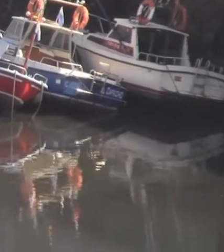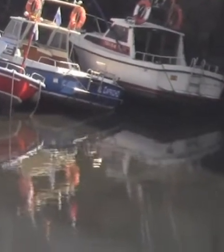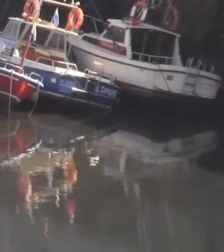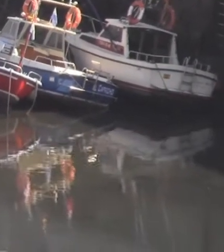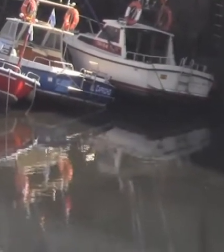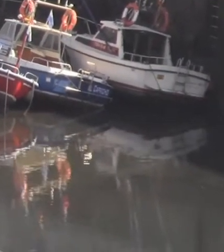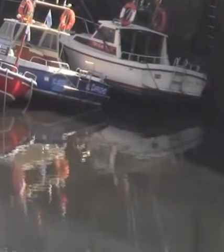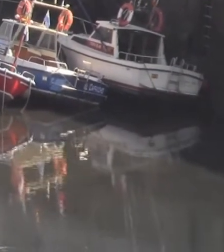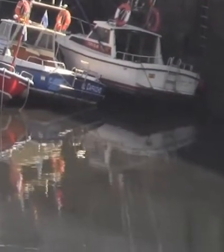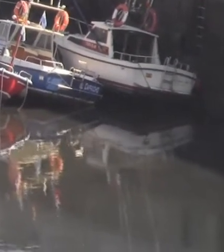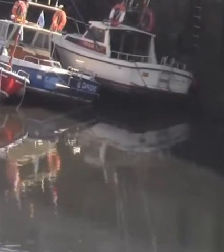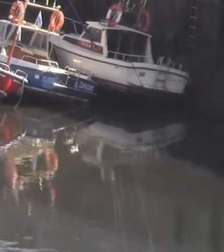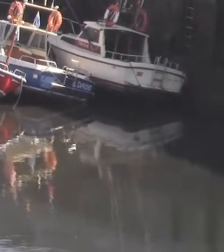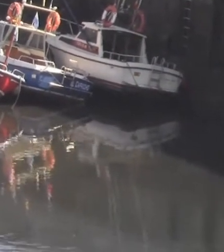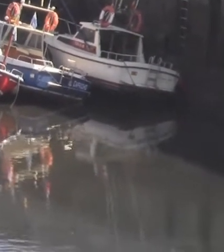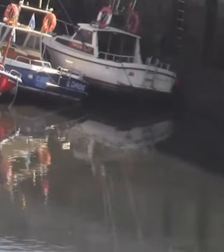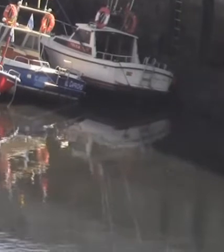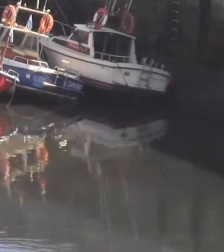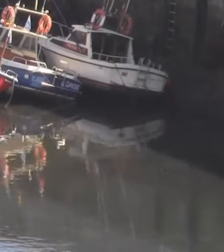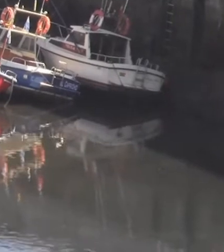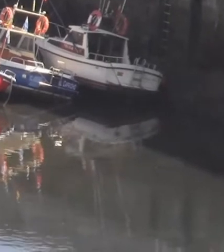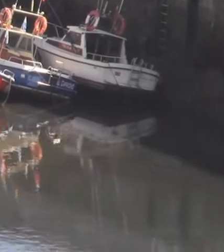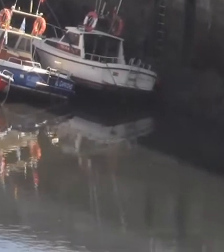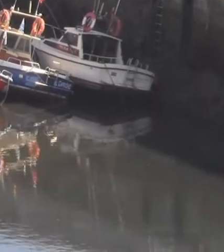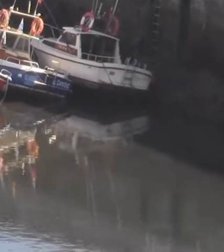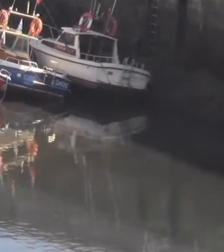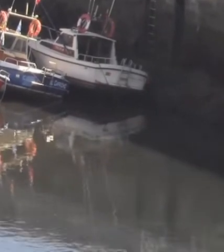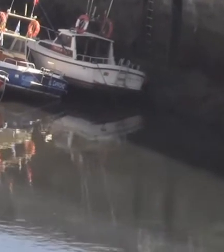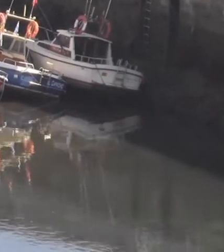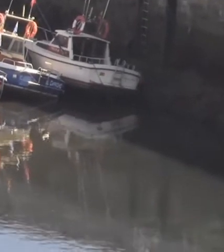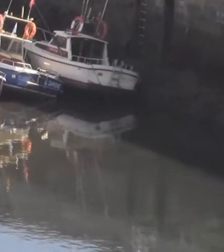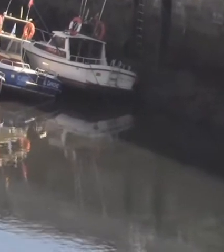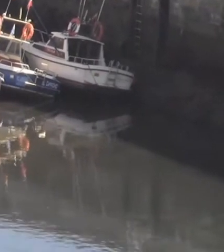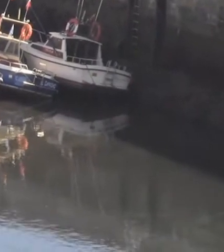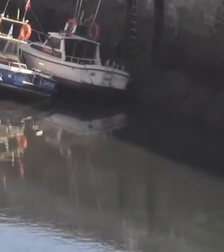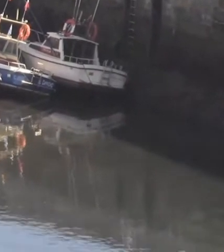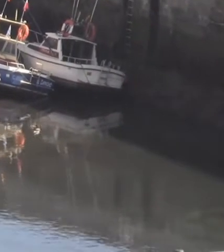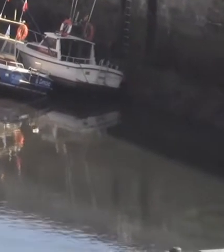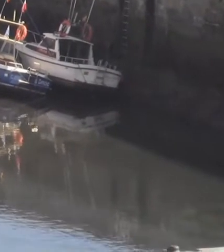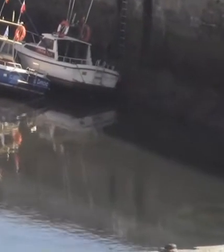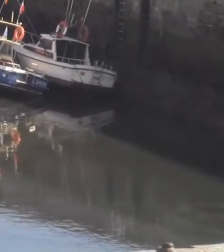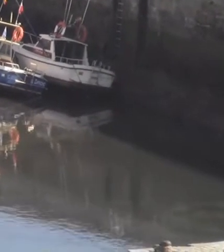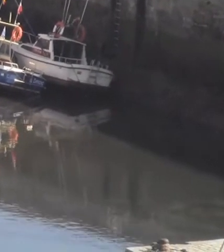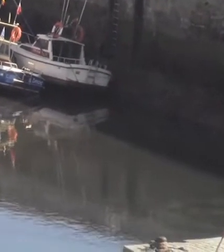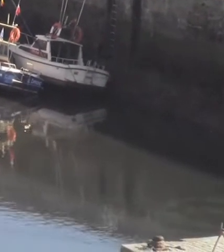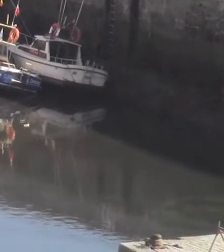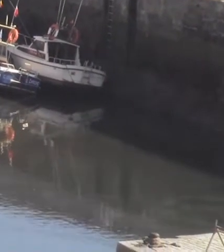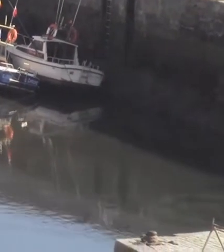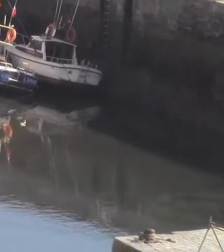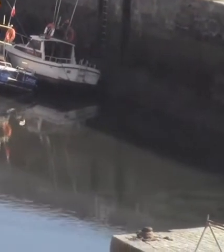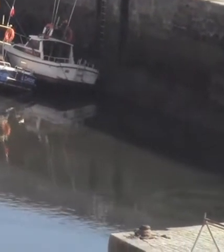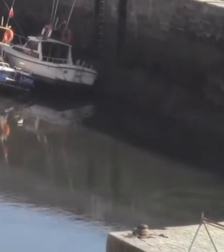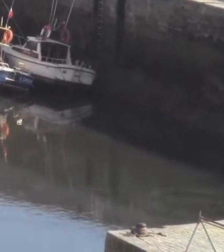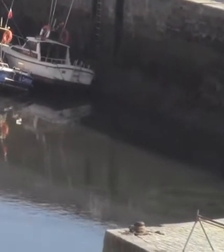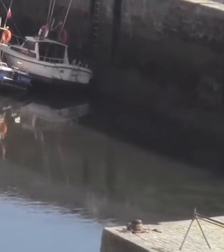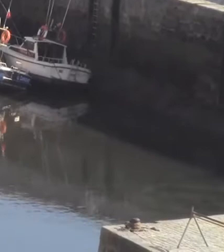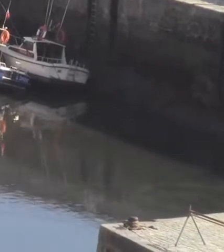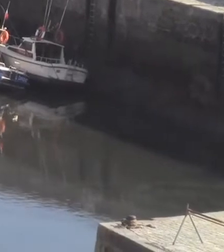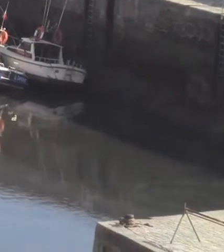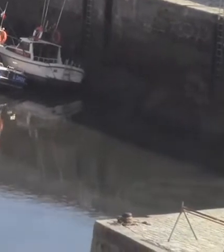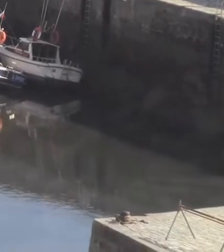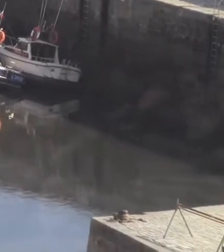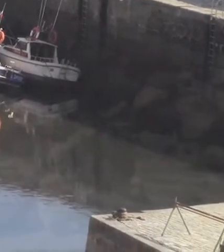reducida, contando solo con cuatro embarcaciones, el resto son de recreo. Las capturas más frecuentes son el besugo y el congre en invierno,